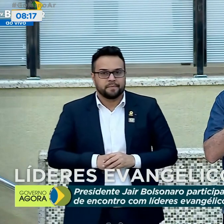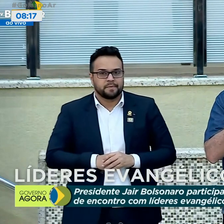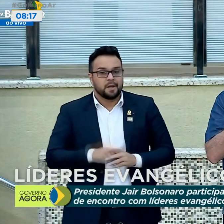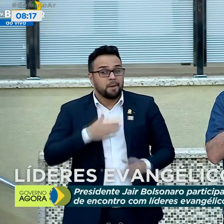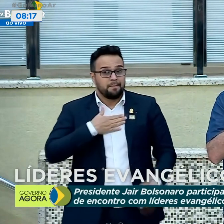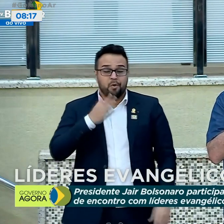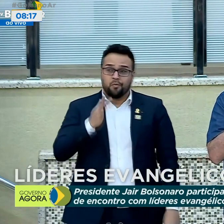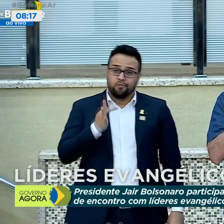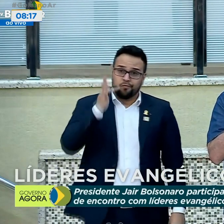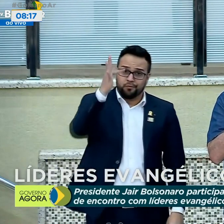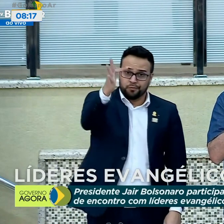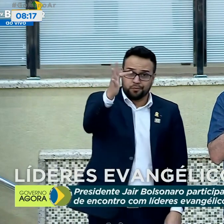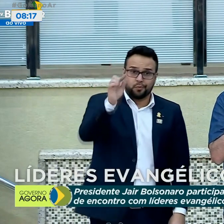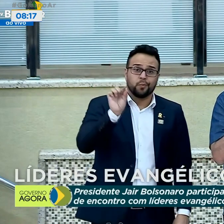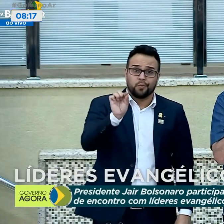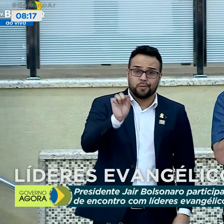futuro.